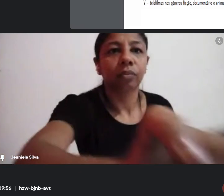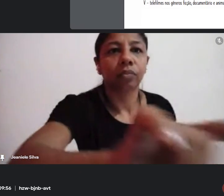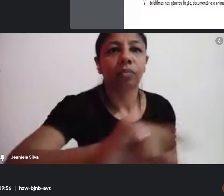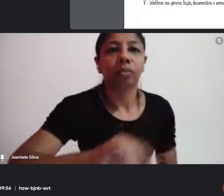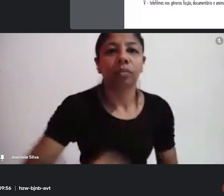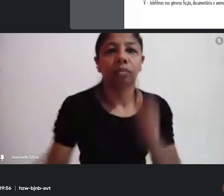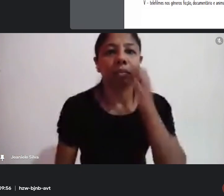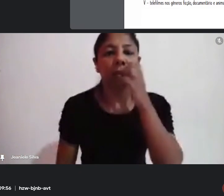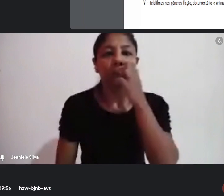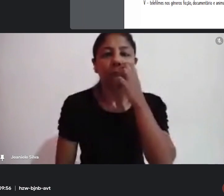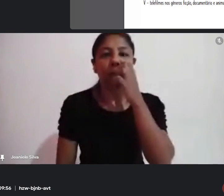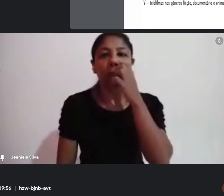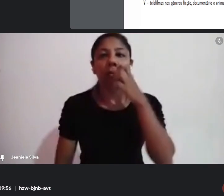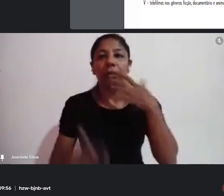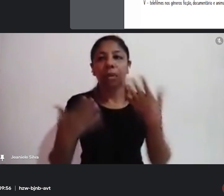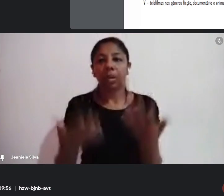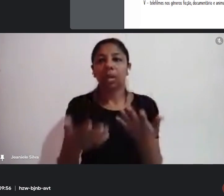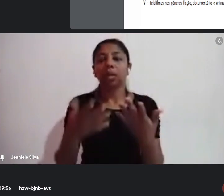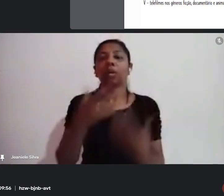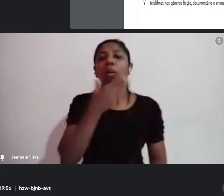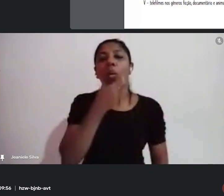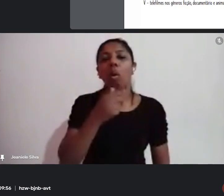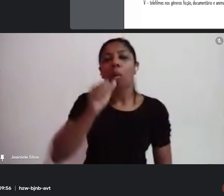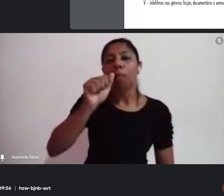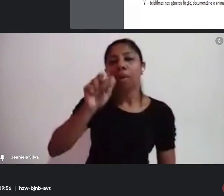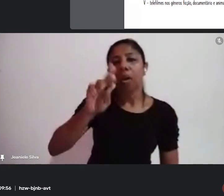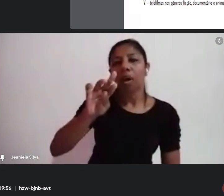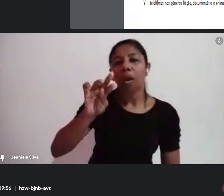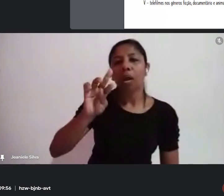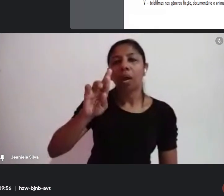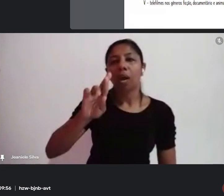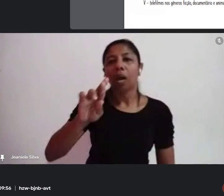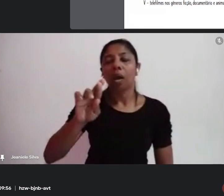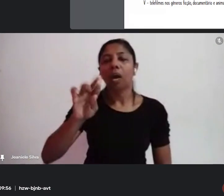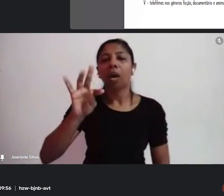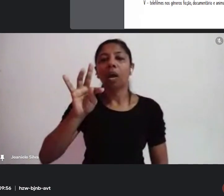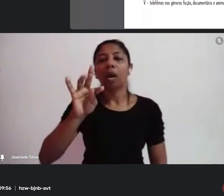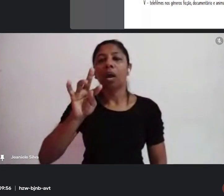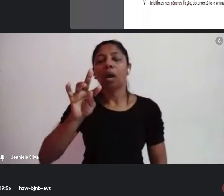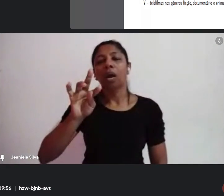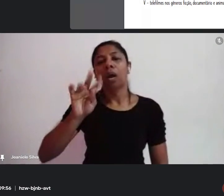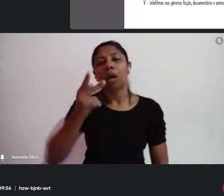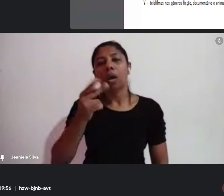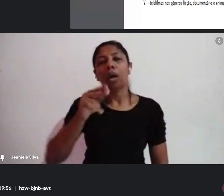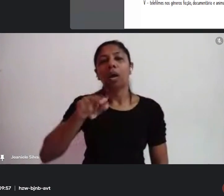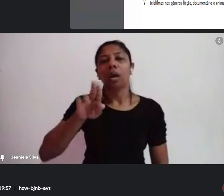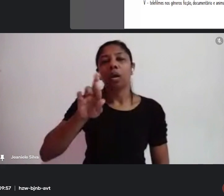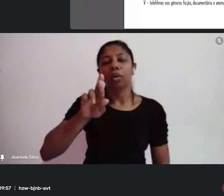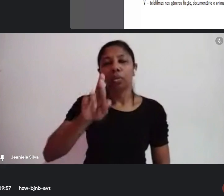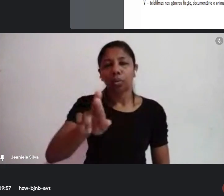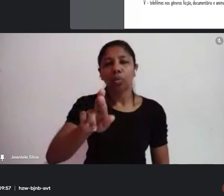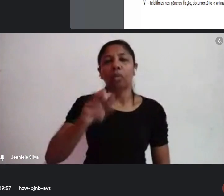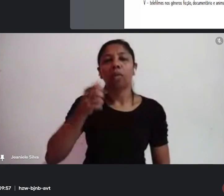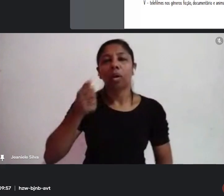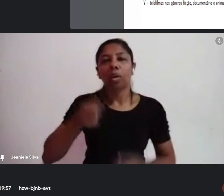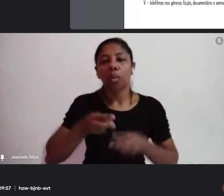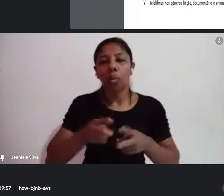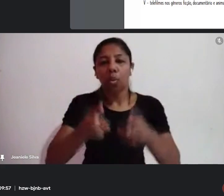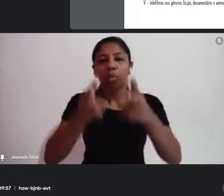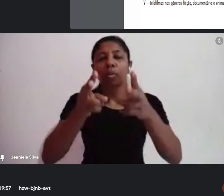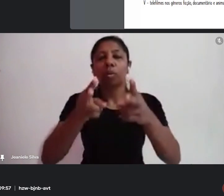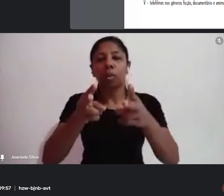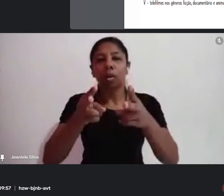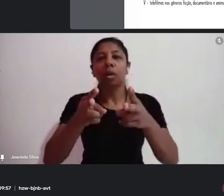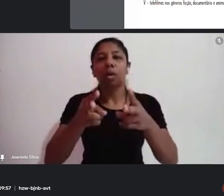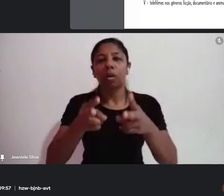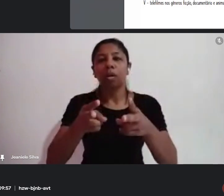E aí, o Arthur, ele vai continuar aqui. Essa parte daqui específica, eu já retorno de novo, porque eu vou ter que assinar algo